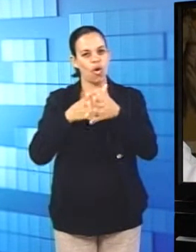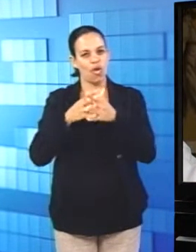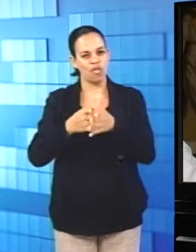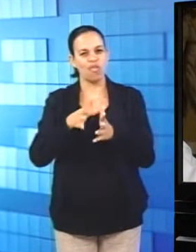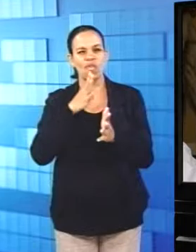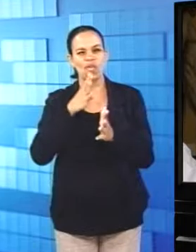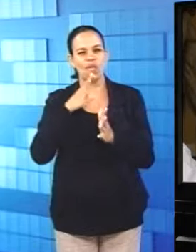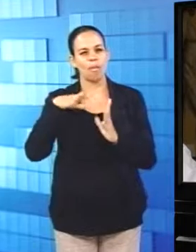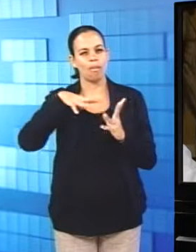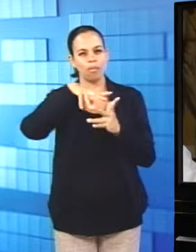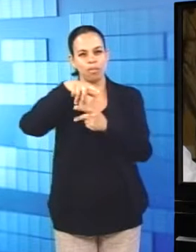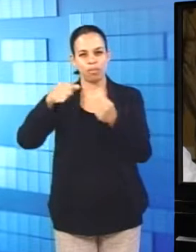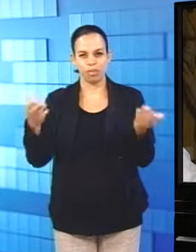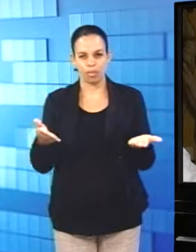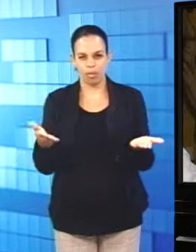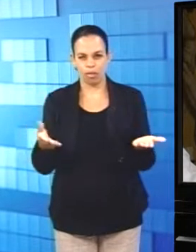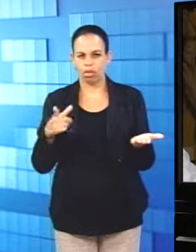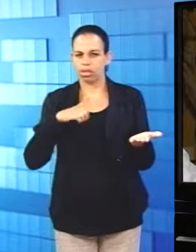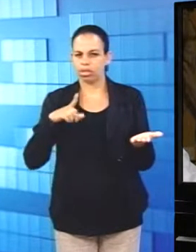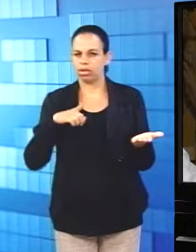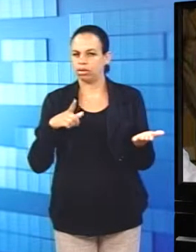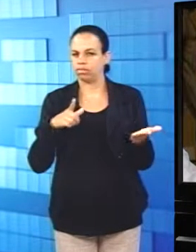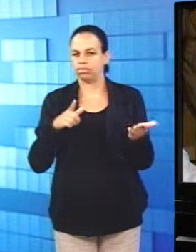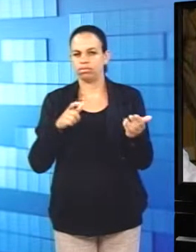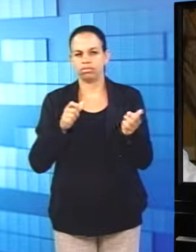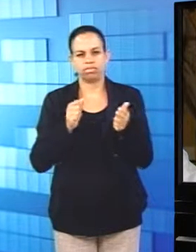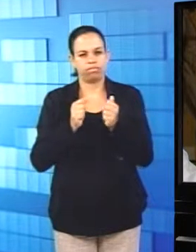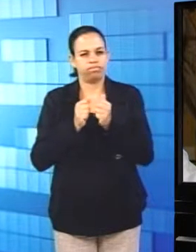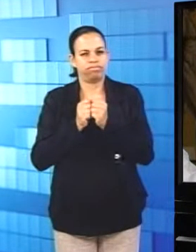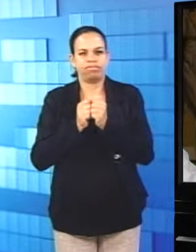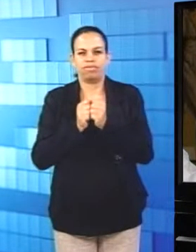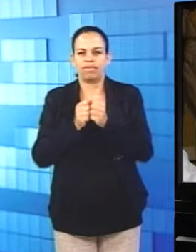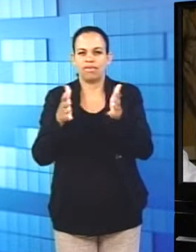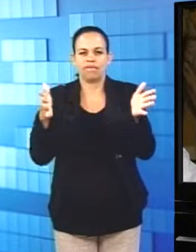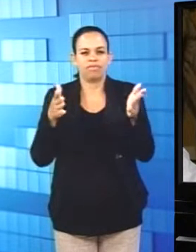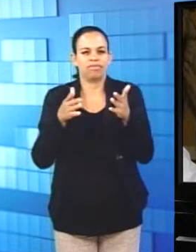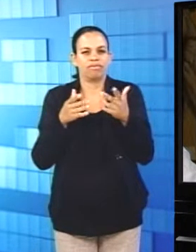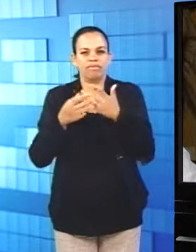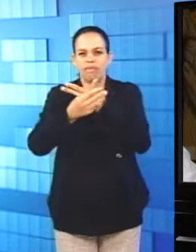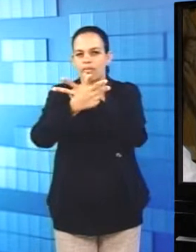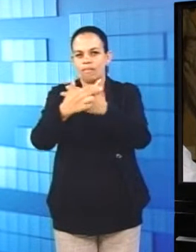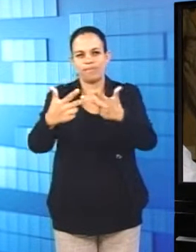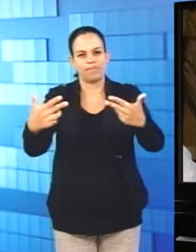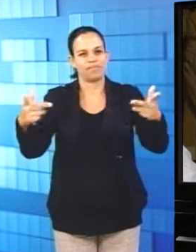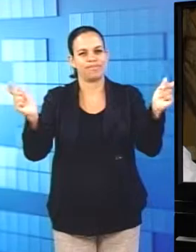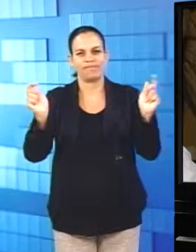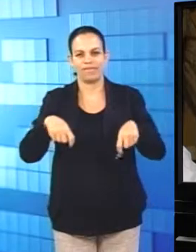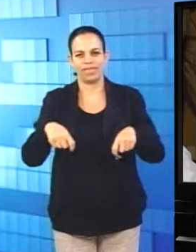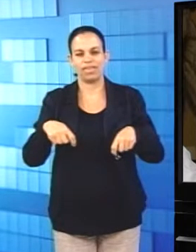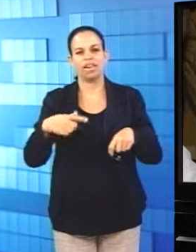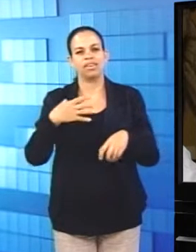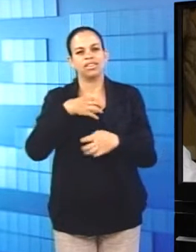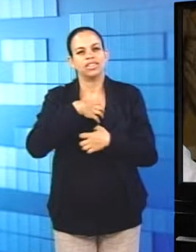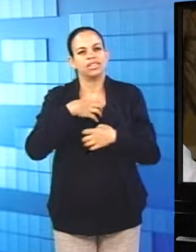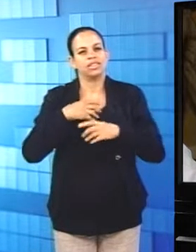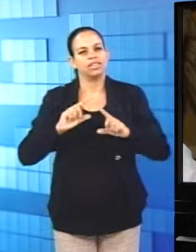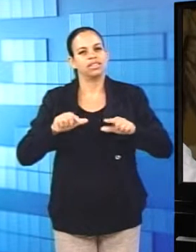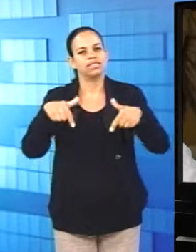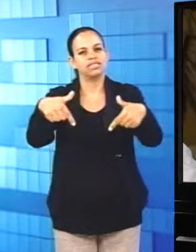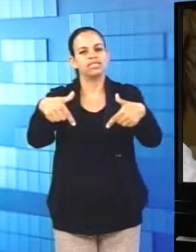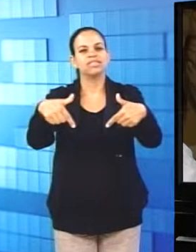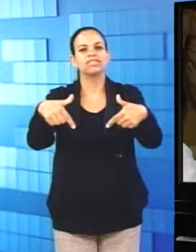Contemporâneo, ele abre um leque, assim, para muitas possibilidades, né. Então, foi desafiador,